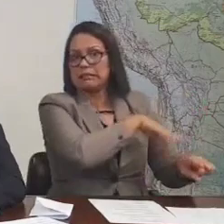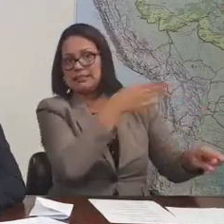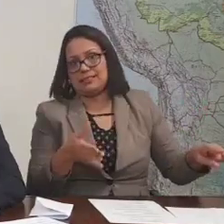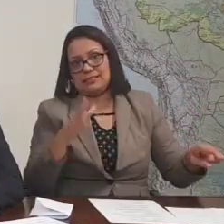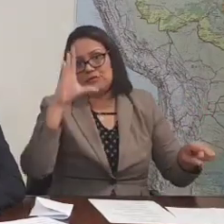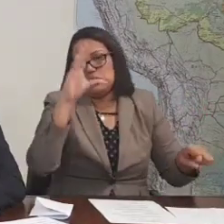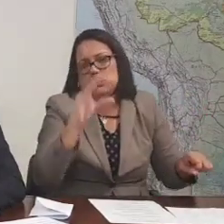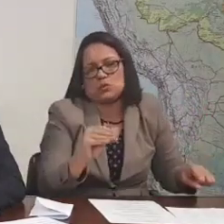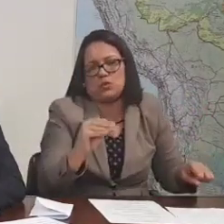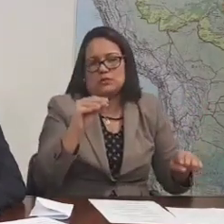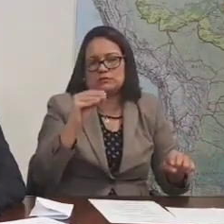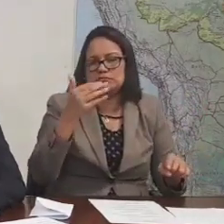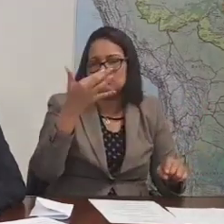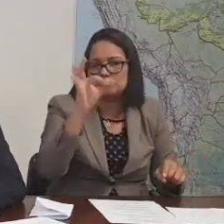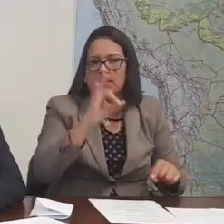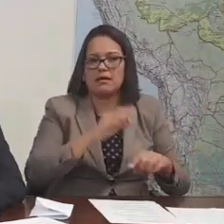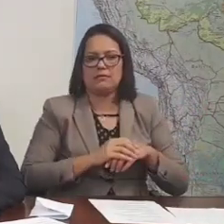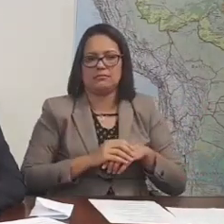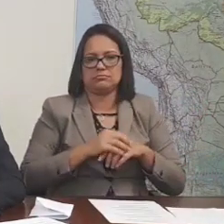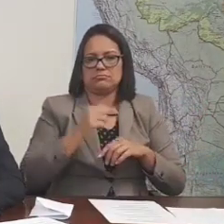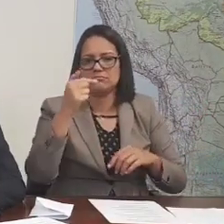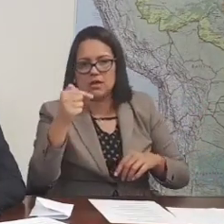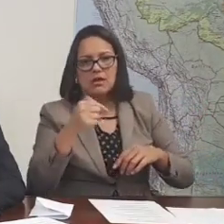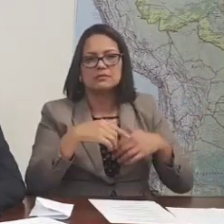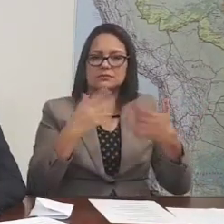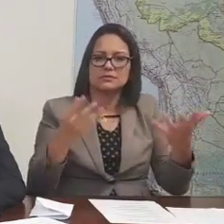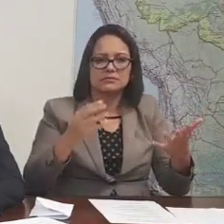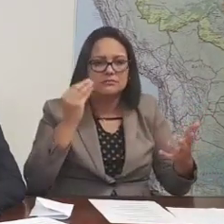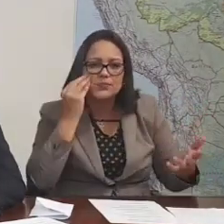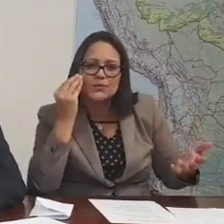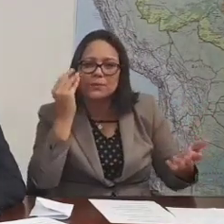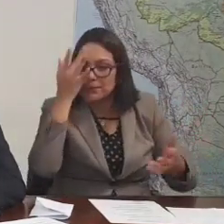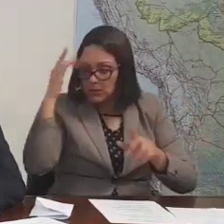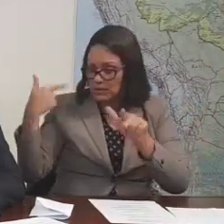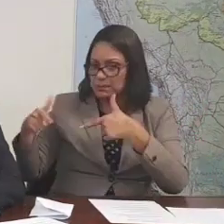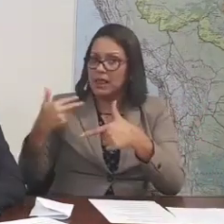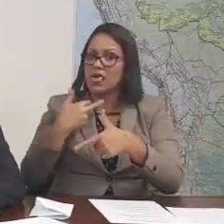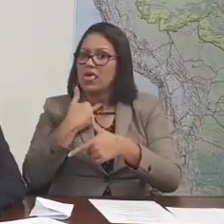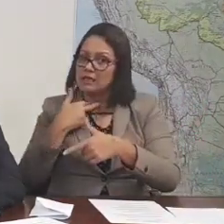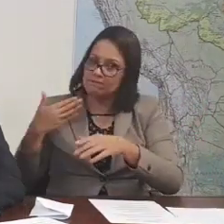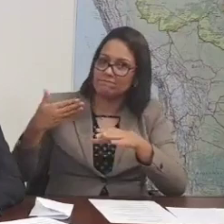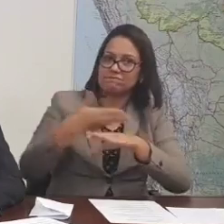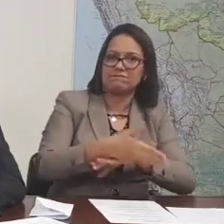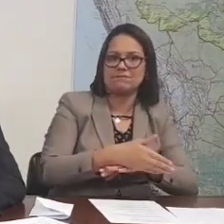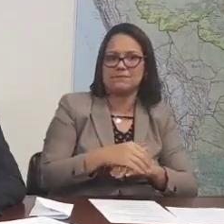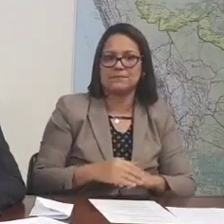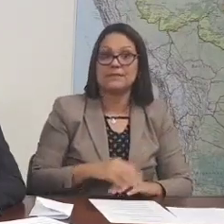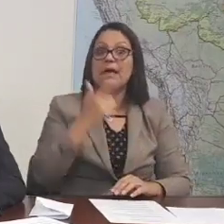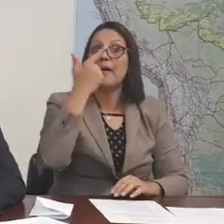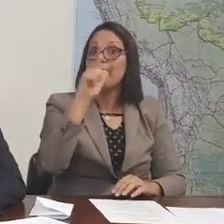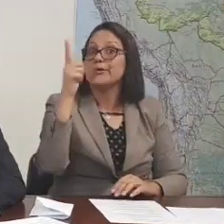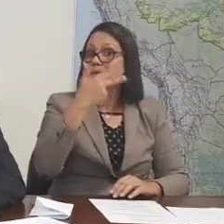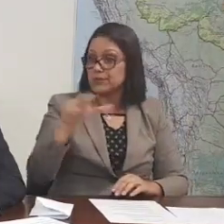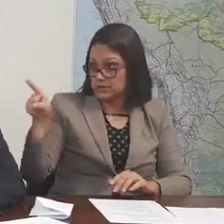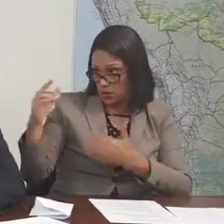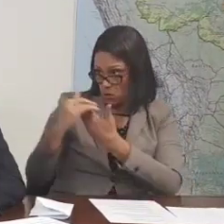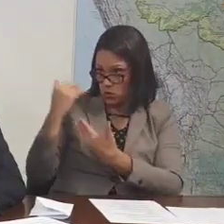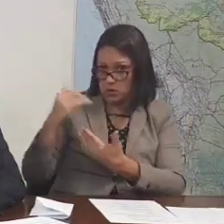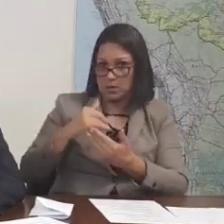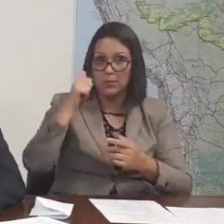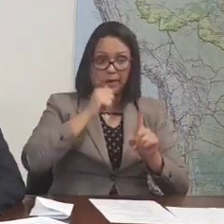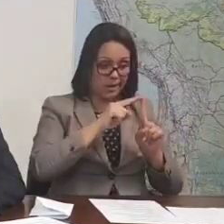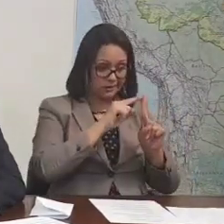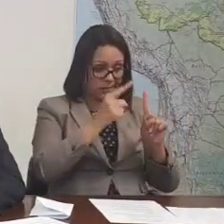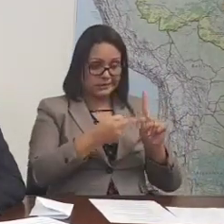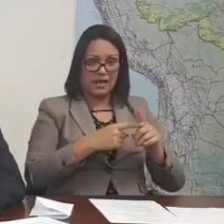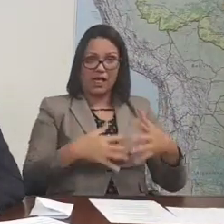mais acesso, mais tempo de oportunidade para fazer o preventivo. E outra coisa, presidente, sua orientação, gestante não tem